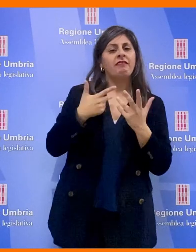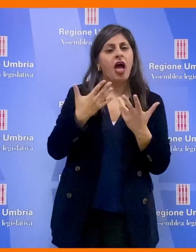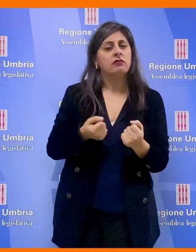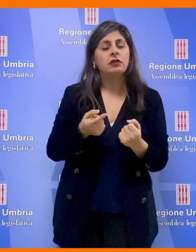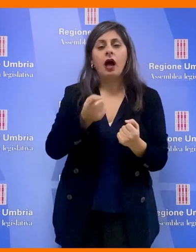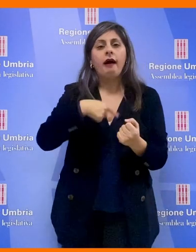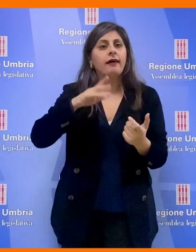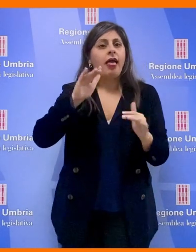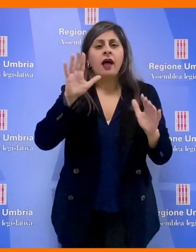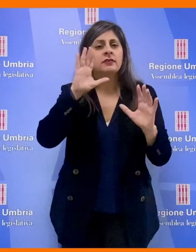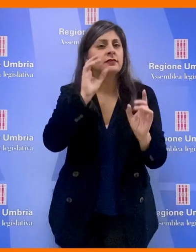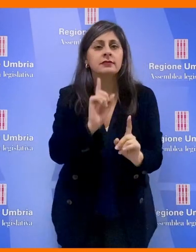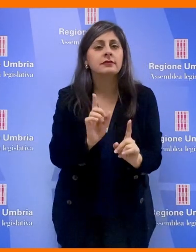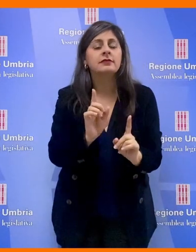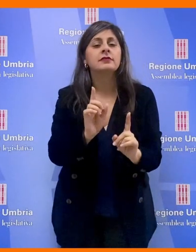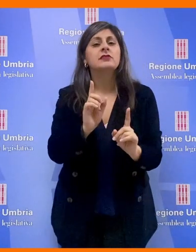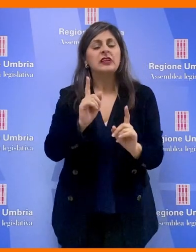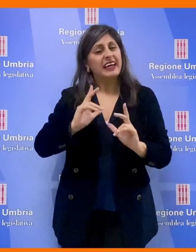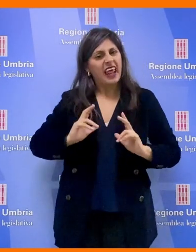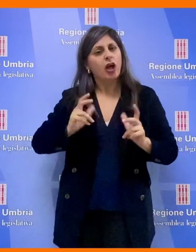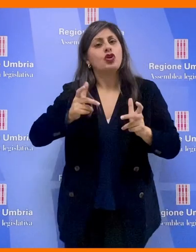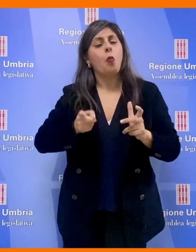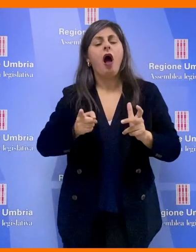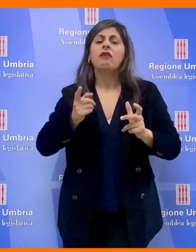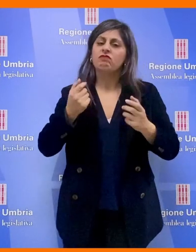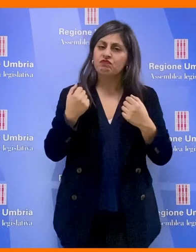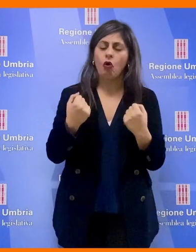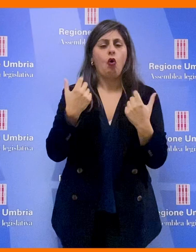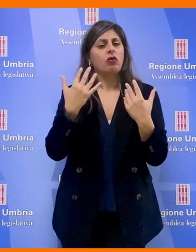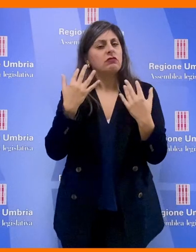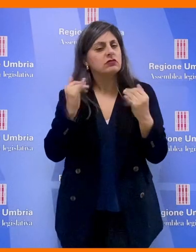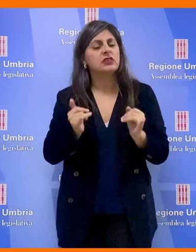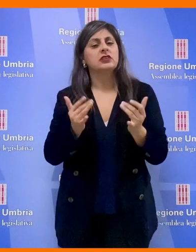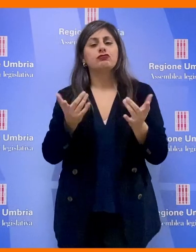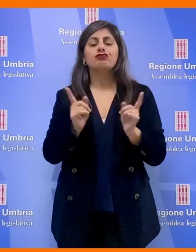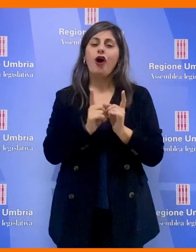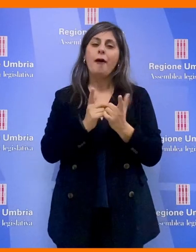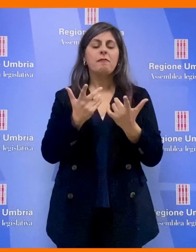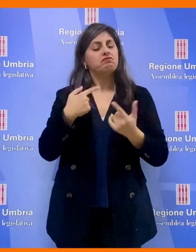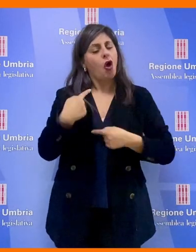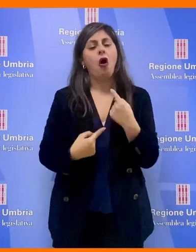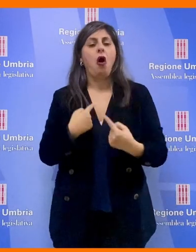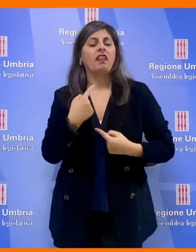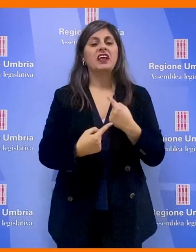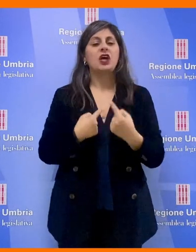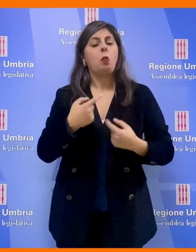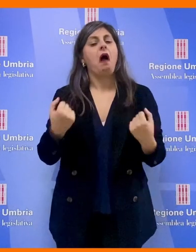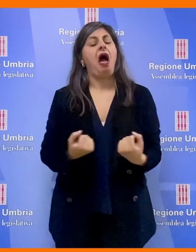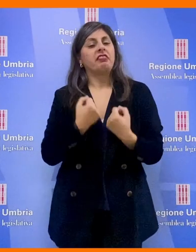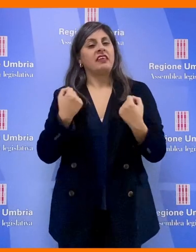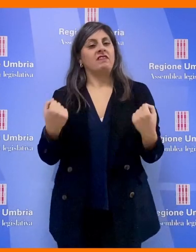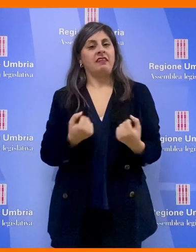e al quale poter reagire con un atteggiamento forte di prosecuzione della nostra attività,